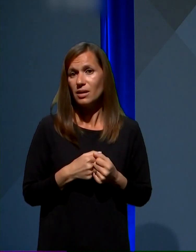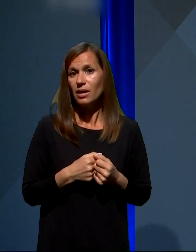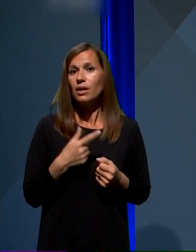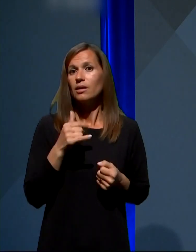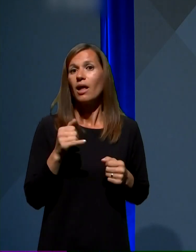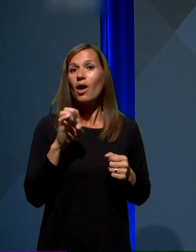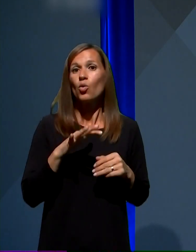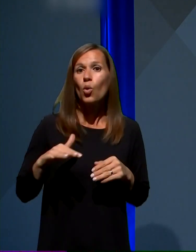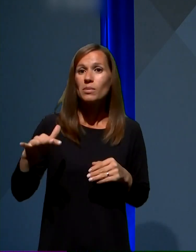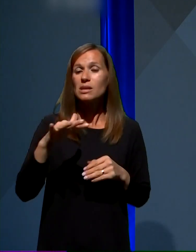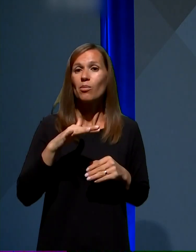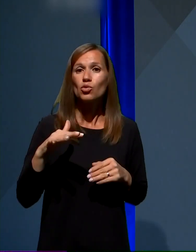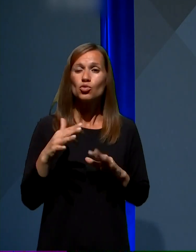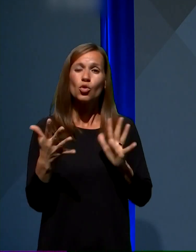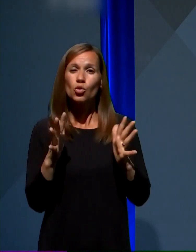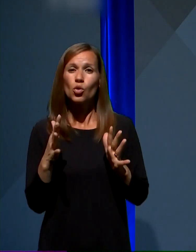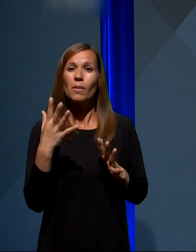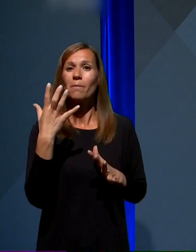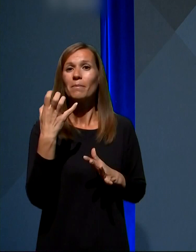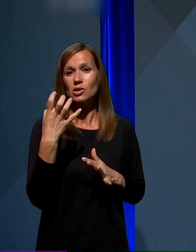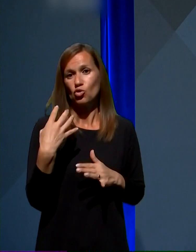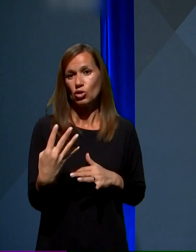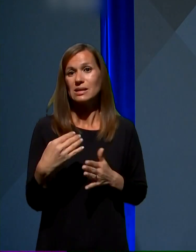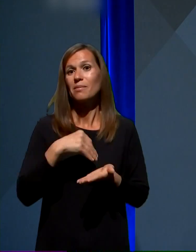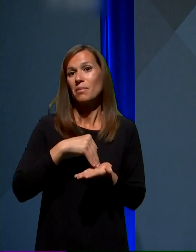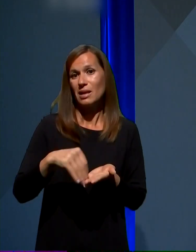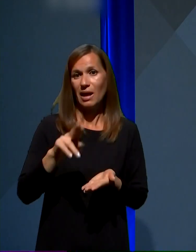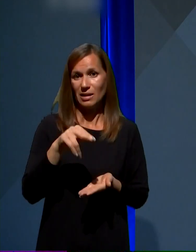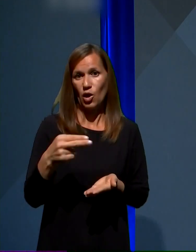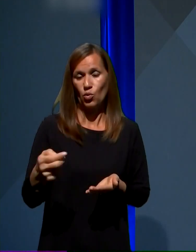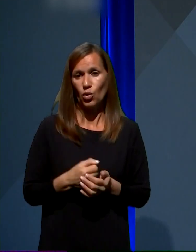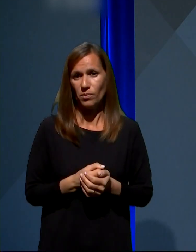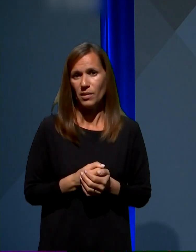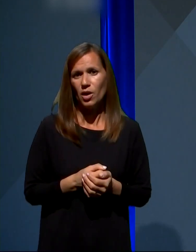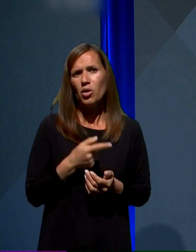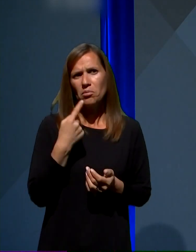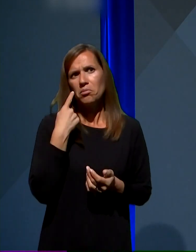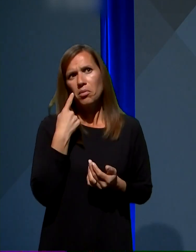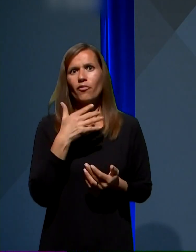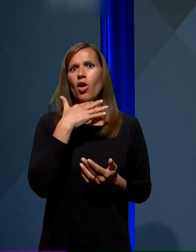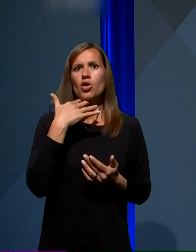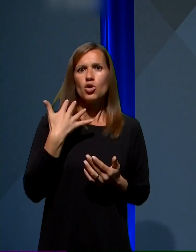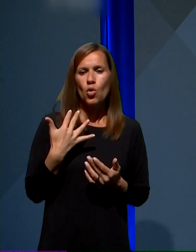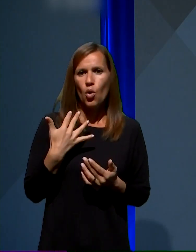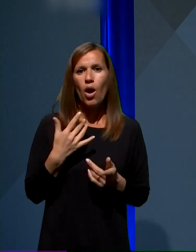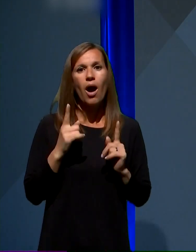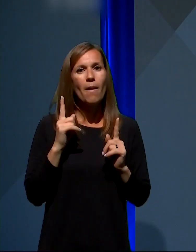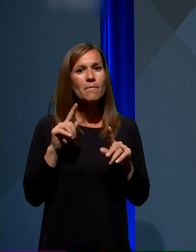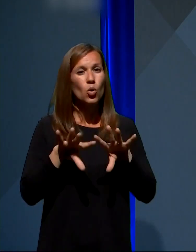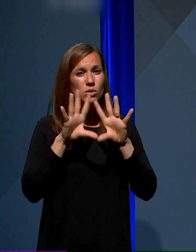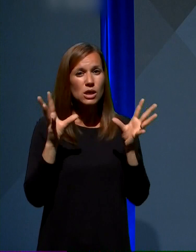na evropski ravni okoli 540 milijard evrov. Seveda to zveni veliko, a skupaj